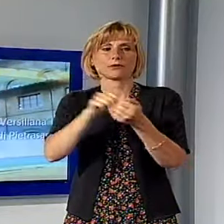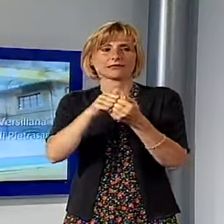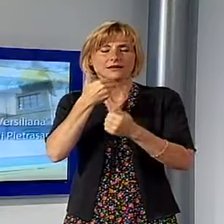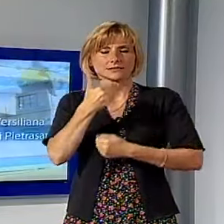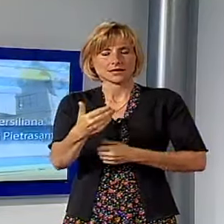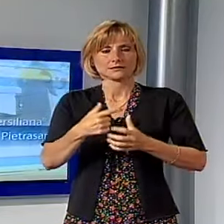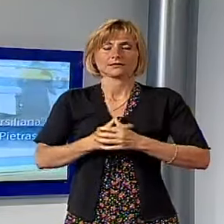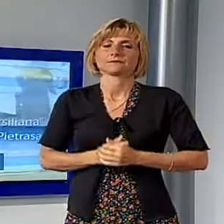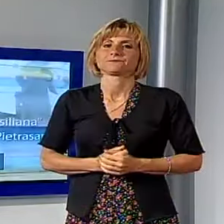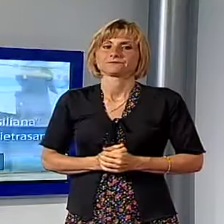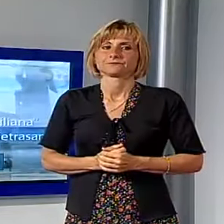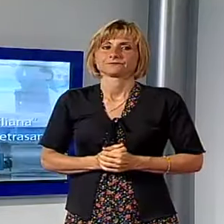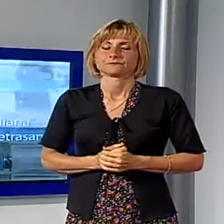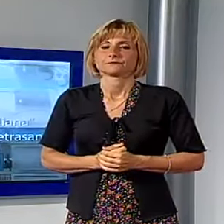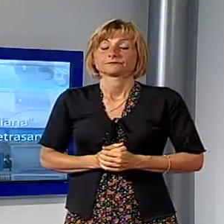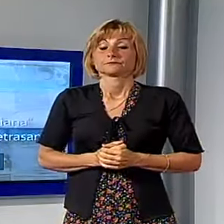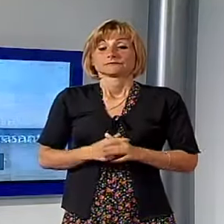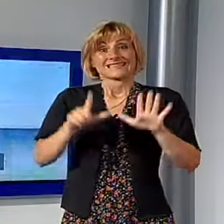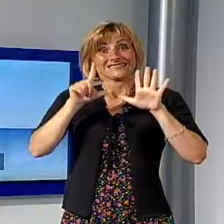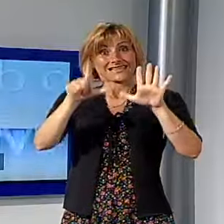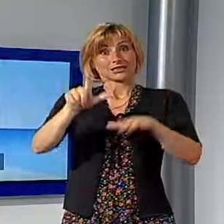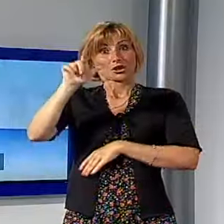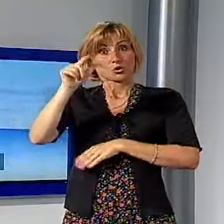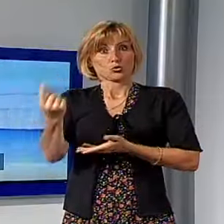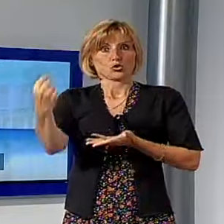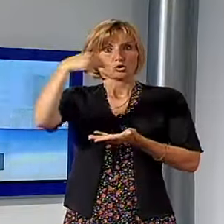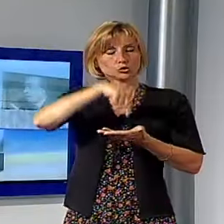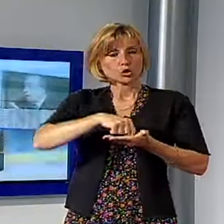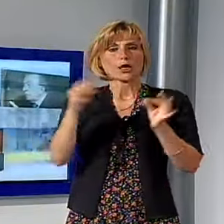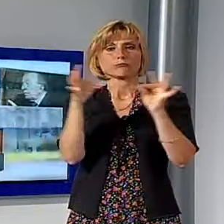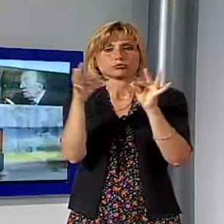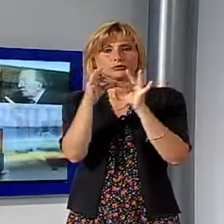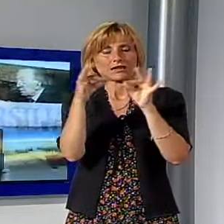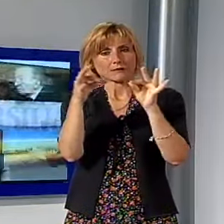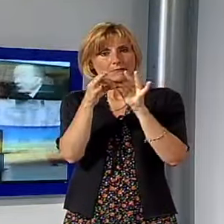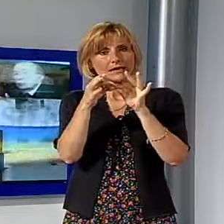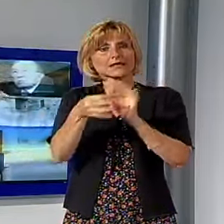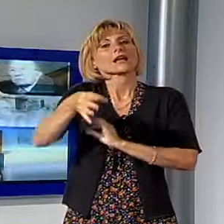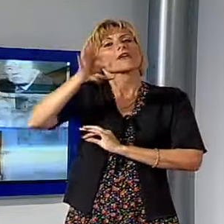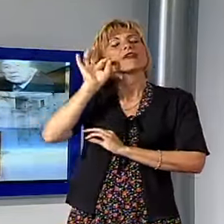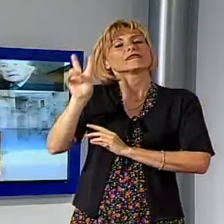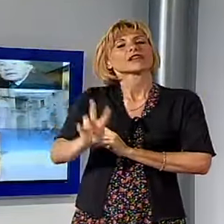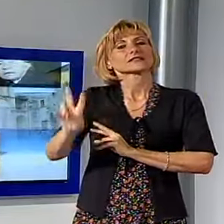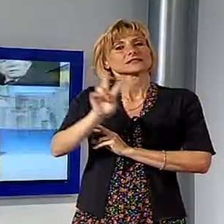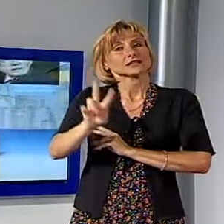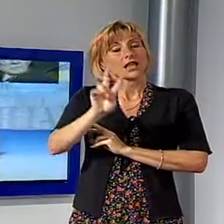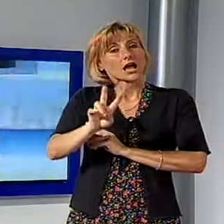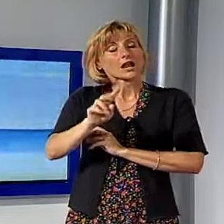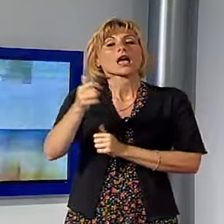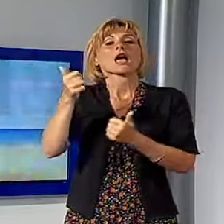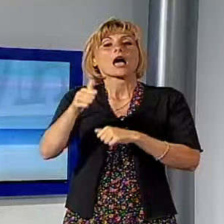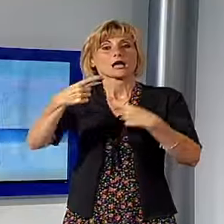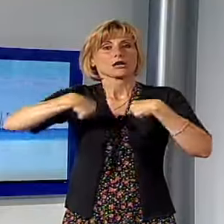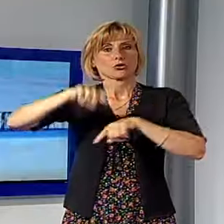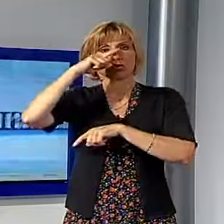Riprendono a Marina di Pietrasanta a partire dal 7 luglio gli appuntamenti al Caffè della Versiliana e quest'anno tornano anche su Noi TV che trasmetterà gli